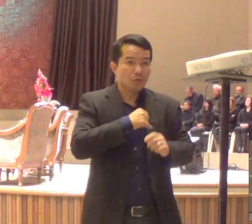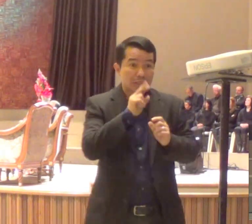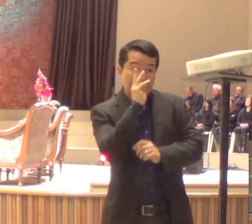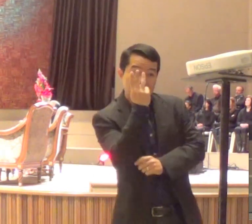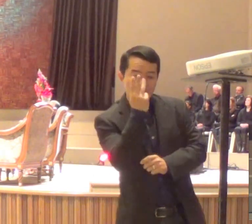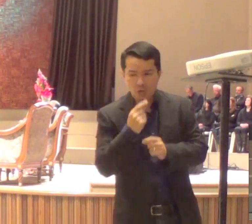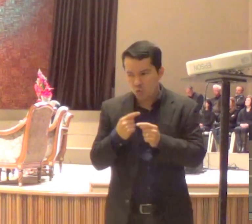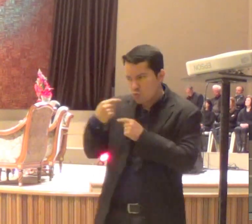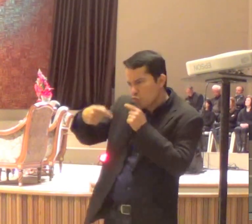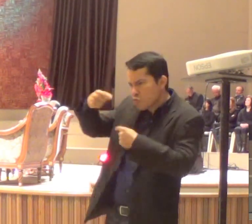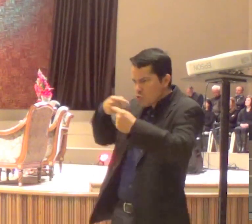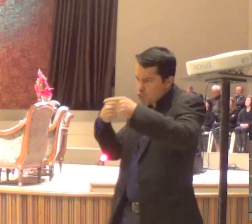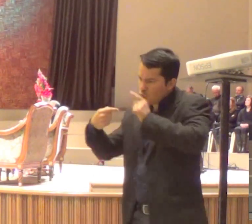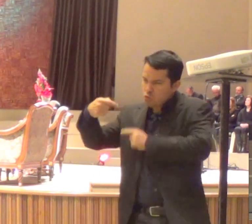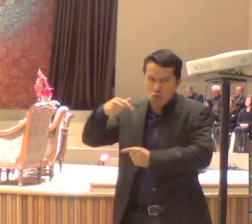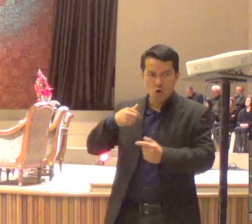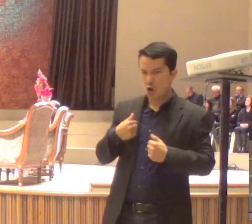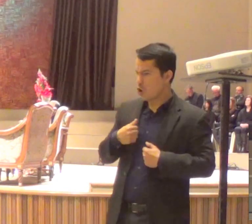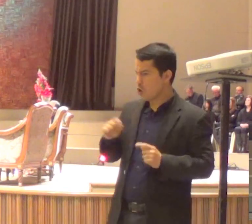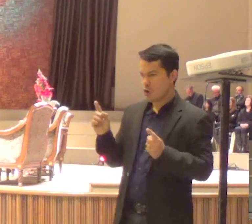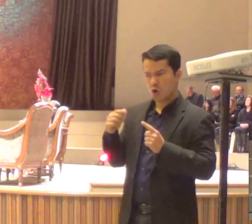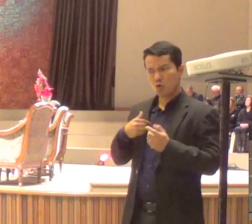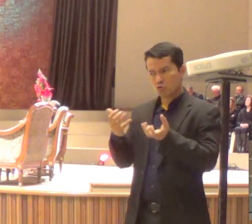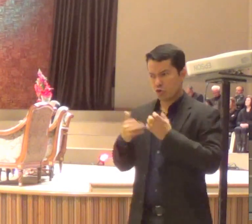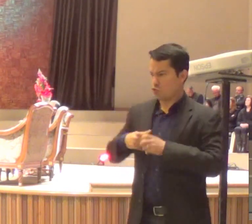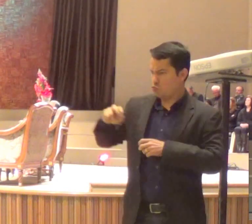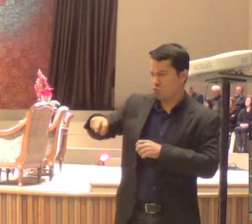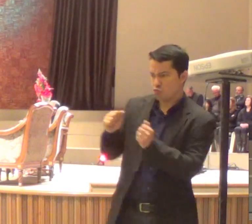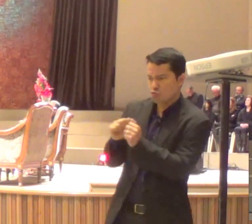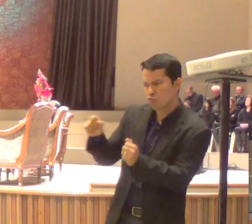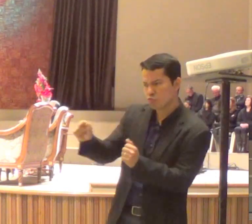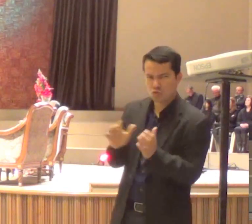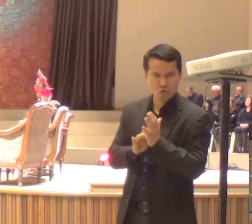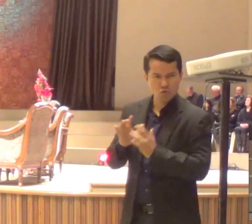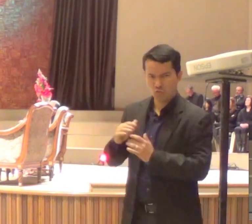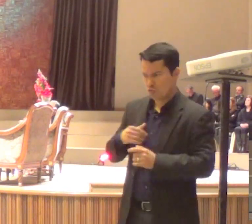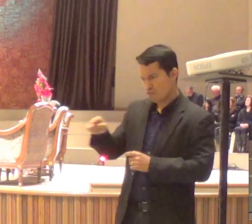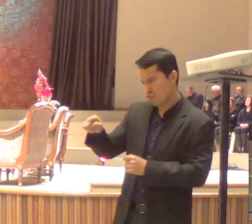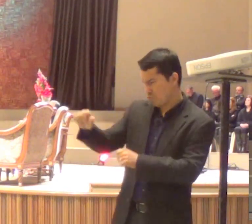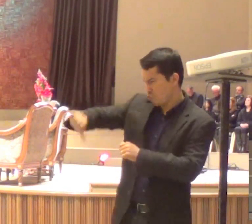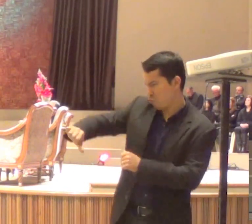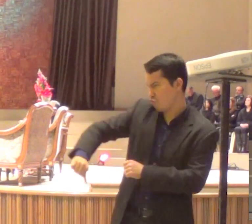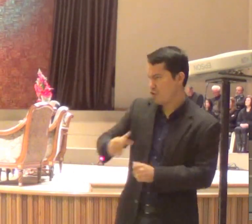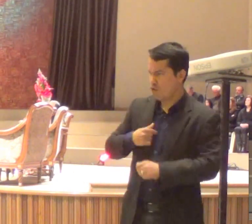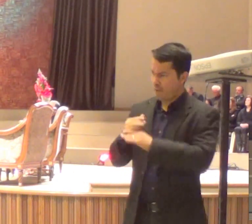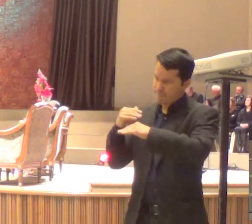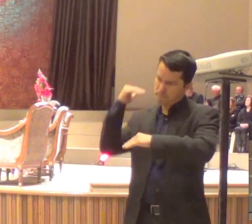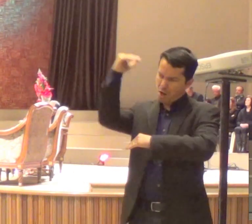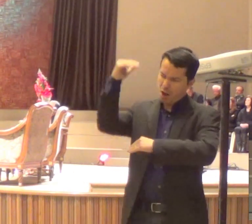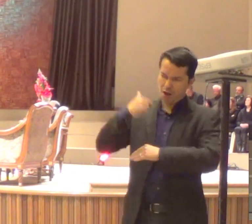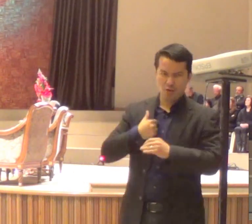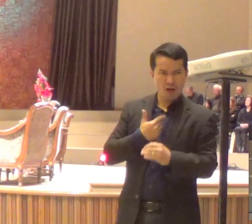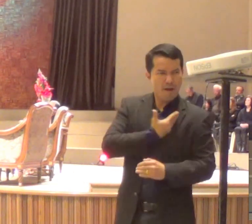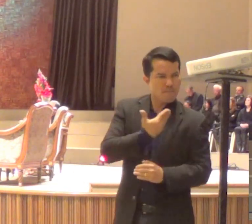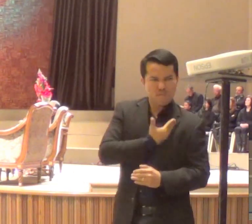quem? quem vai sentar à direita? quem vai sentar à esquerda? e aquela discussão, no lugar da mesa,